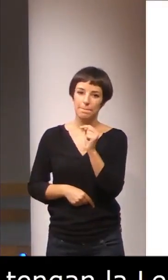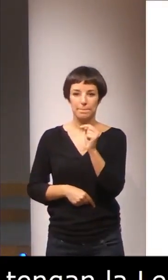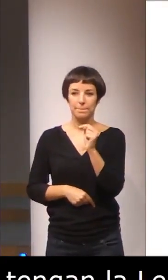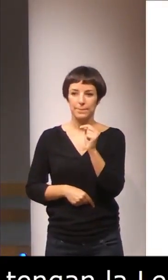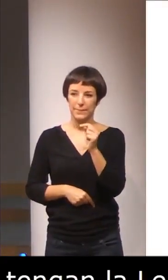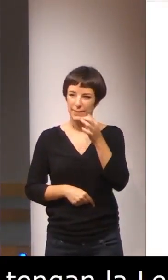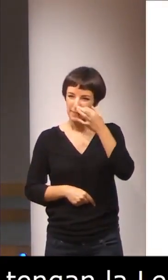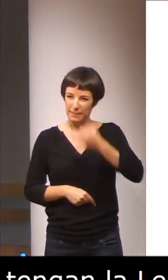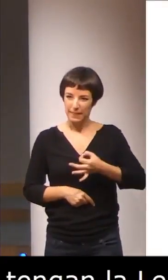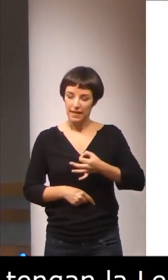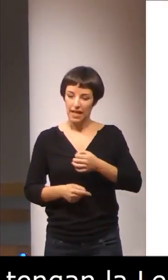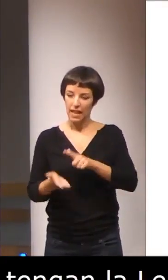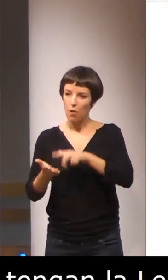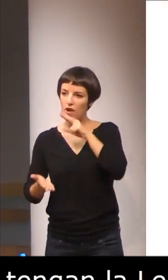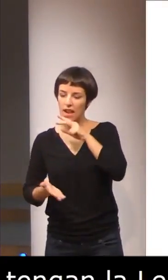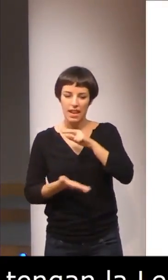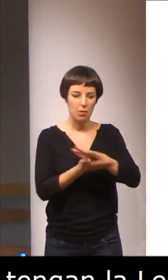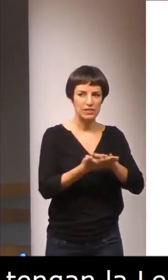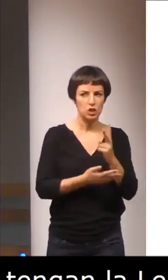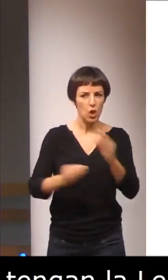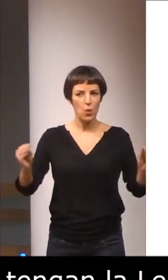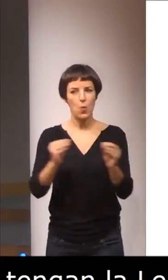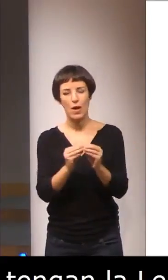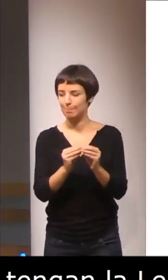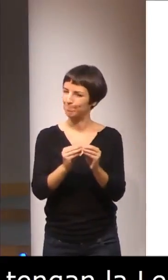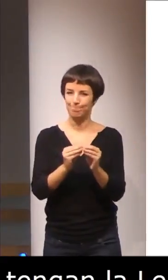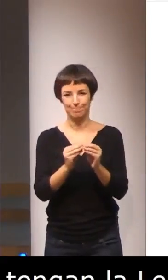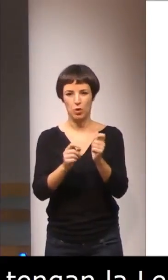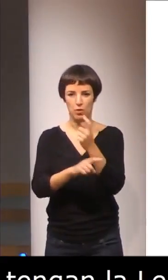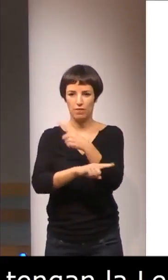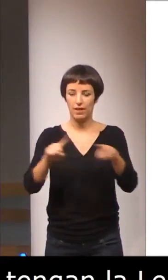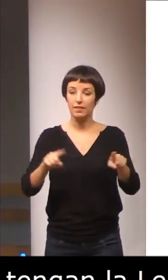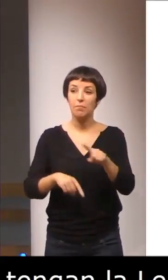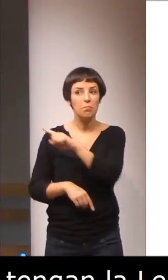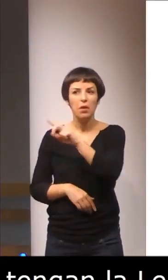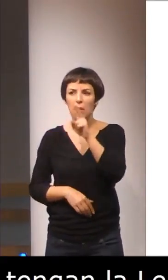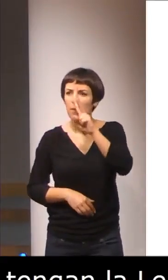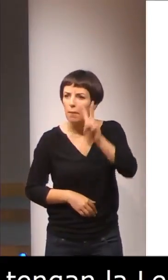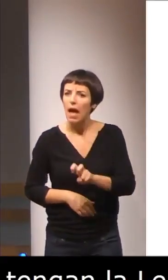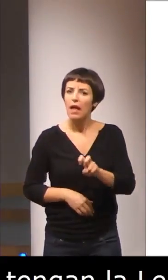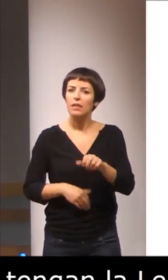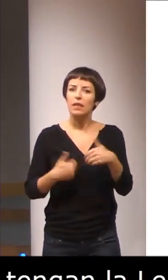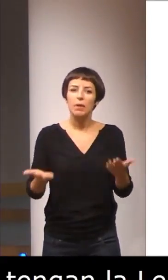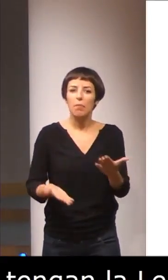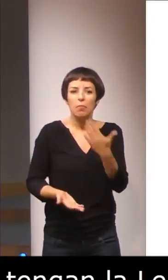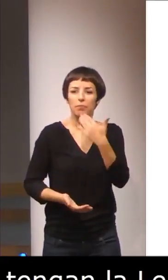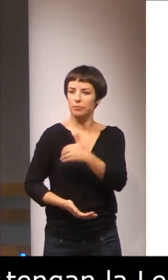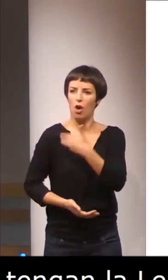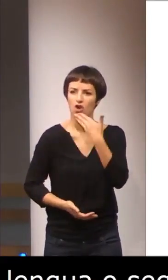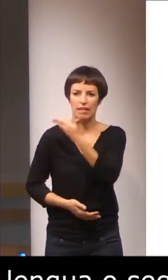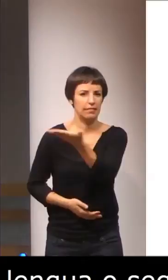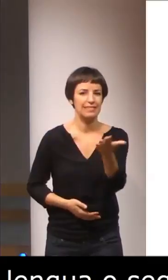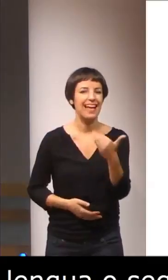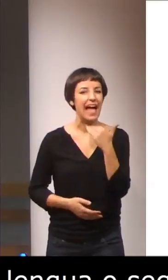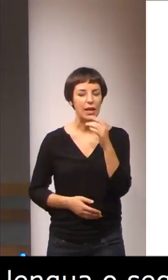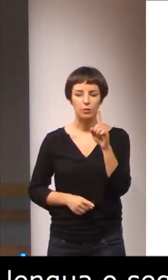utilizadas para las lenguas habladas, pero también podría ser para estudiantes oyentes que tienen alguna